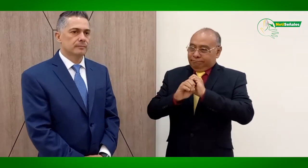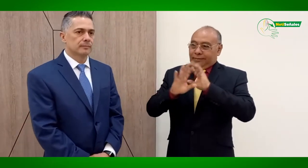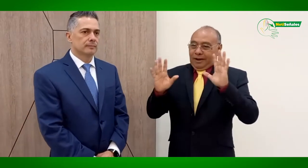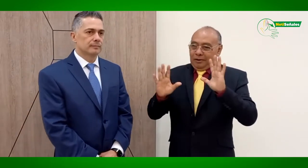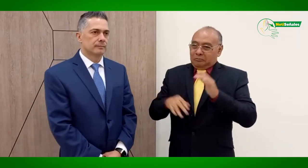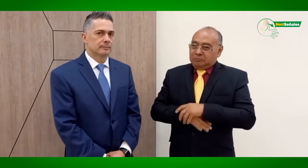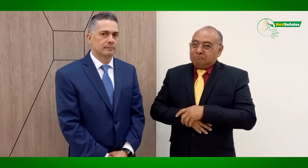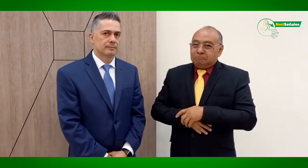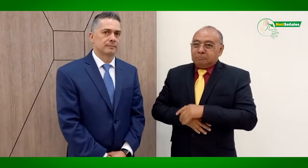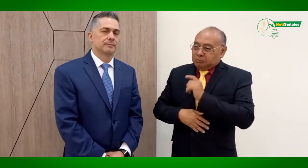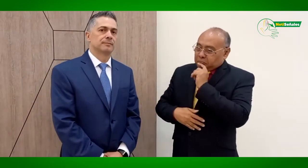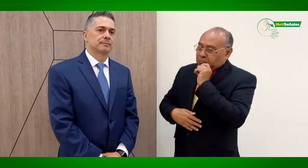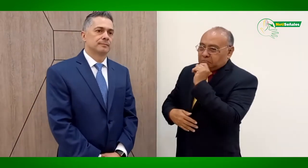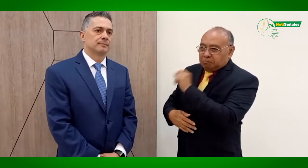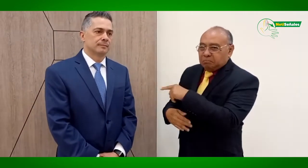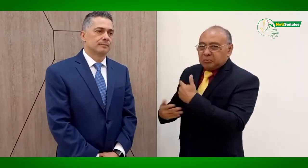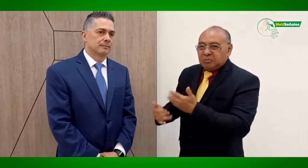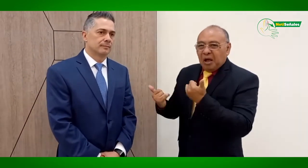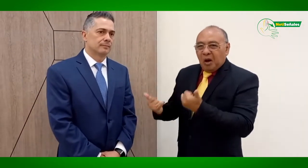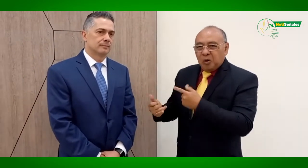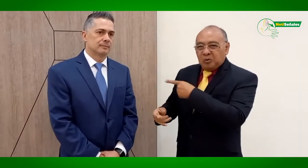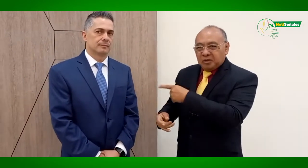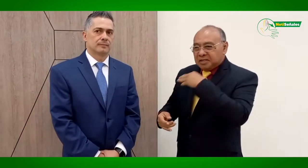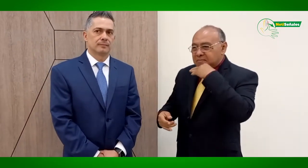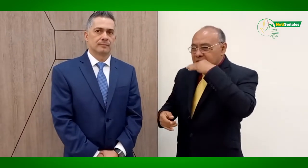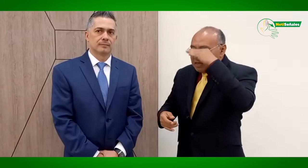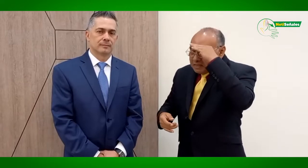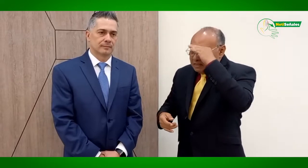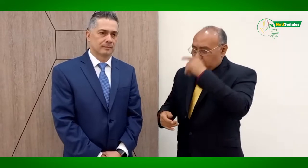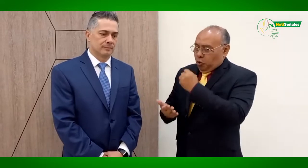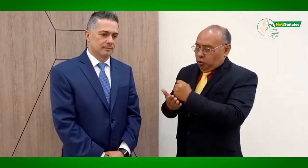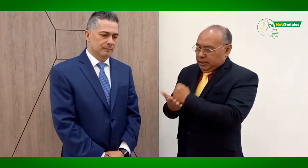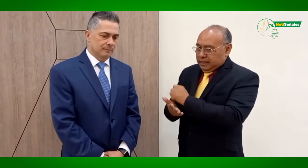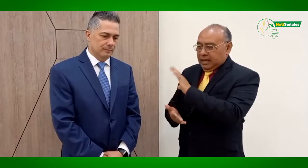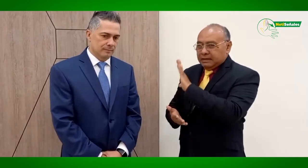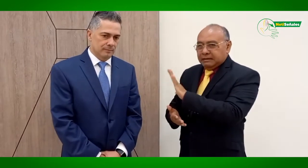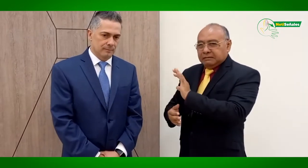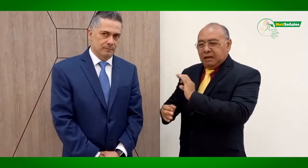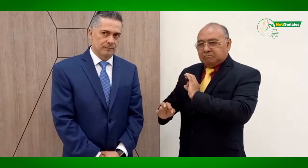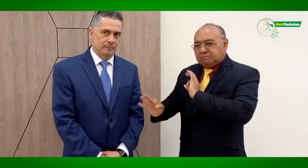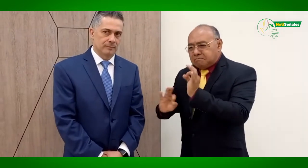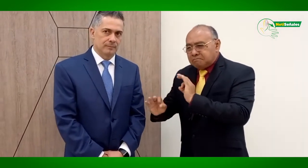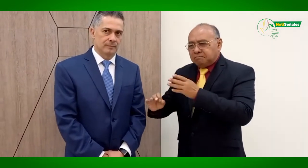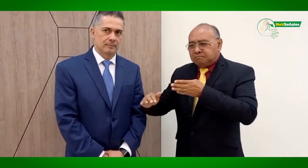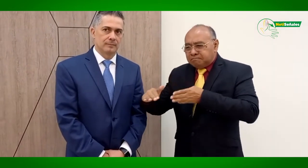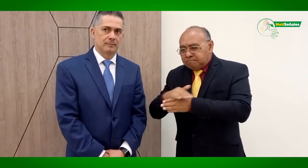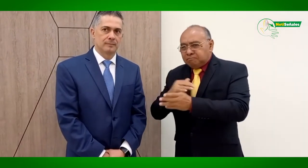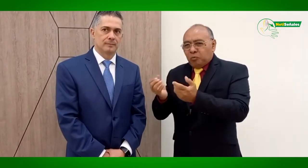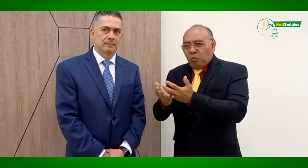acerca de discapacidad. Entonces, doctor Gustavo, yo quiero hacerle una pregunta. Cuéntame, ¿cómo está el tema del registro de notariado de